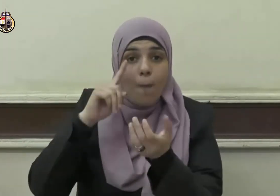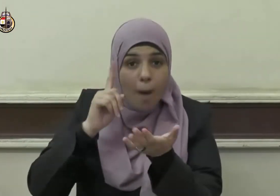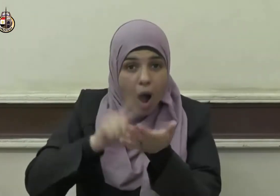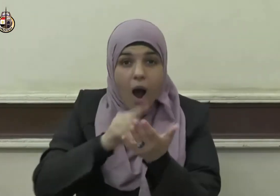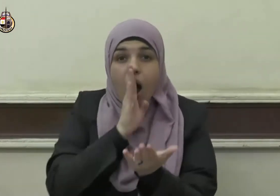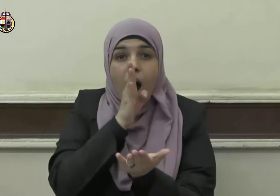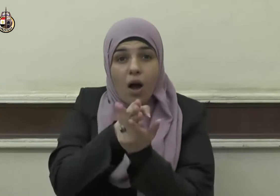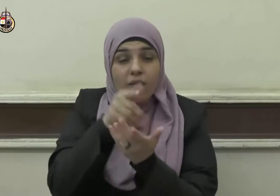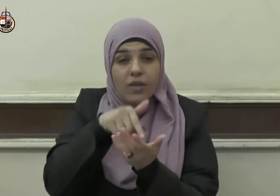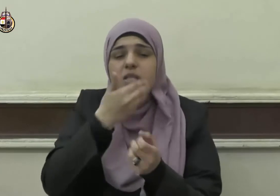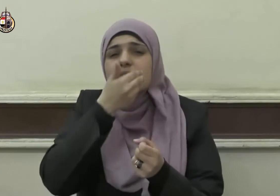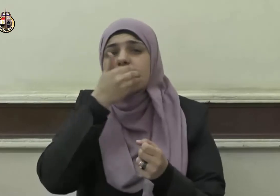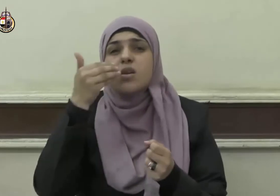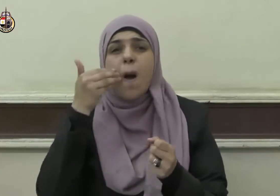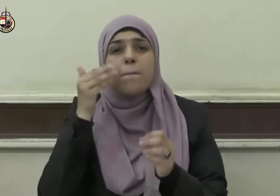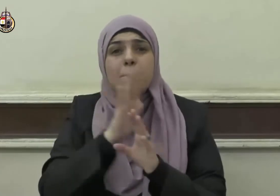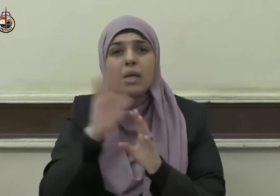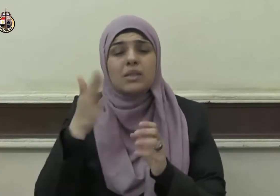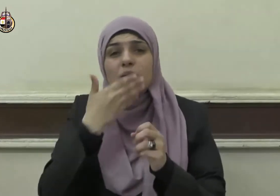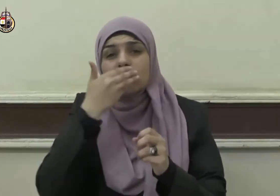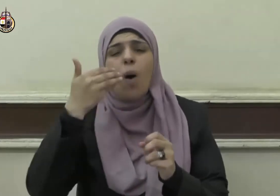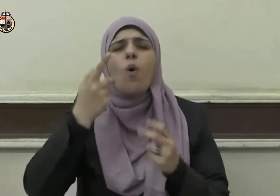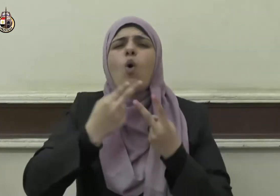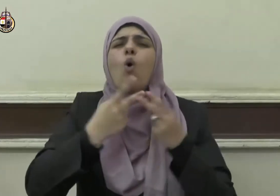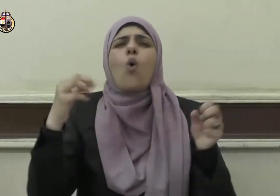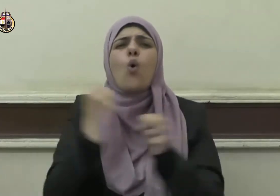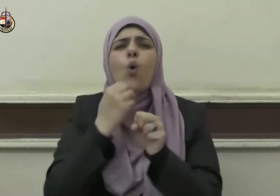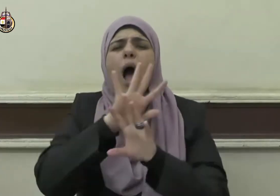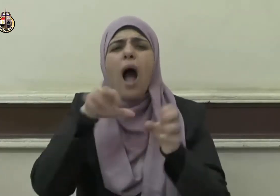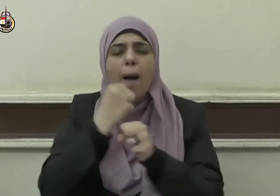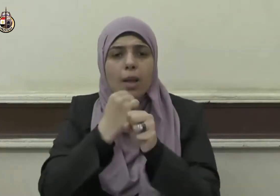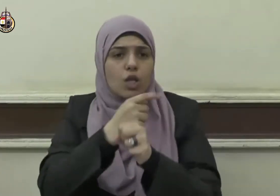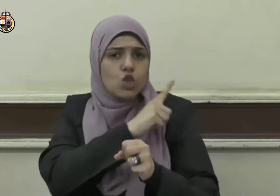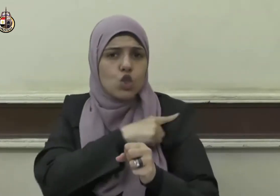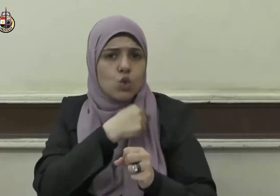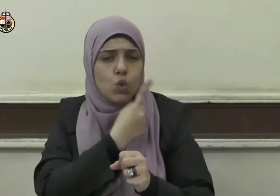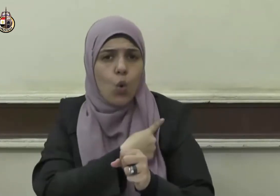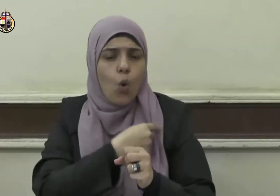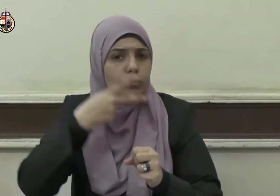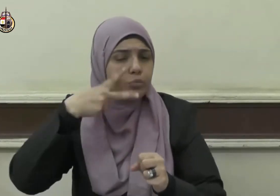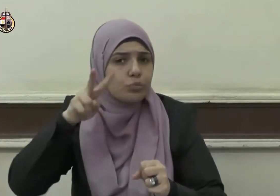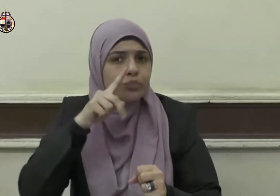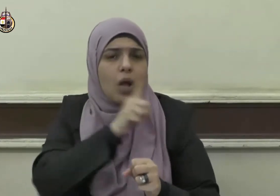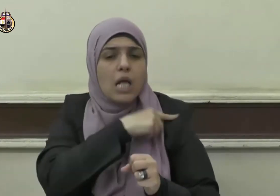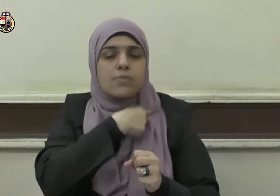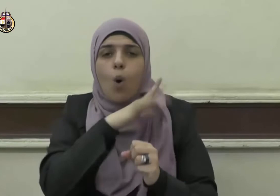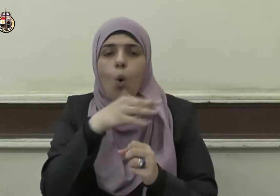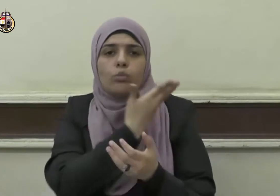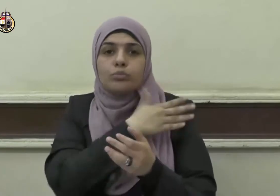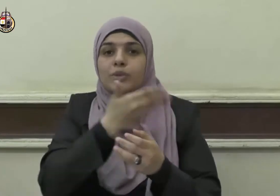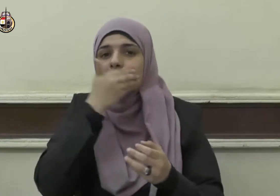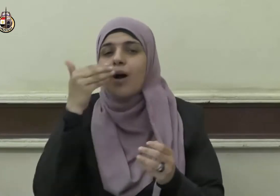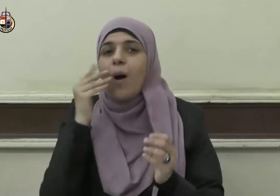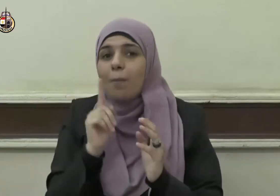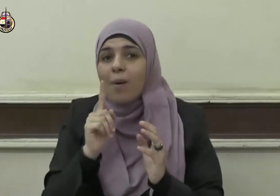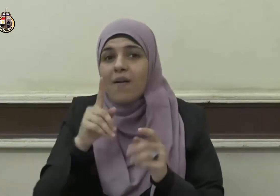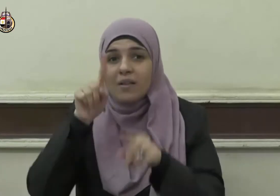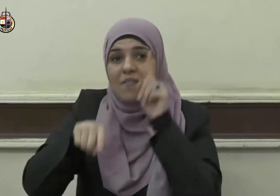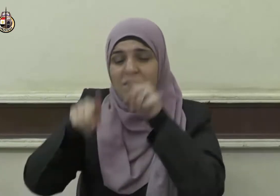الصيام عن سائر المعاصي والذنوب والآثام فكم صائم